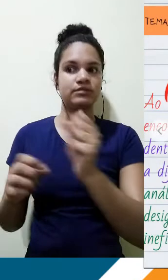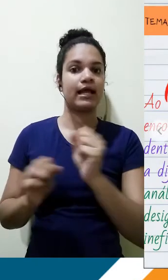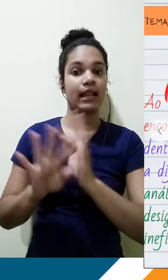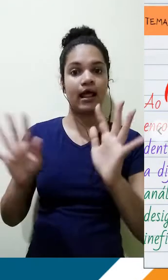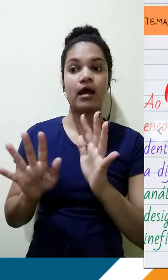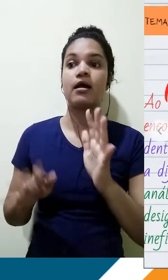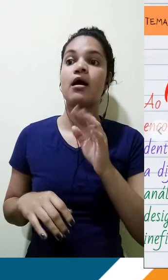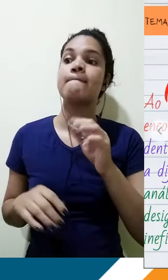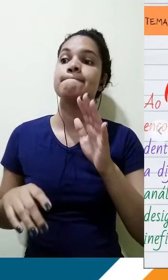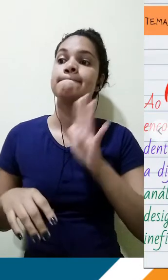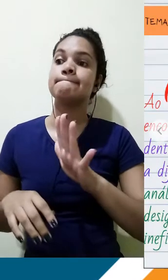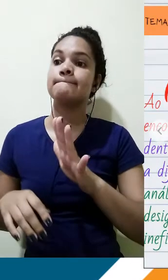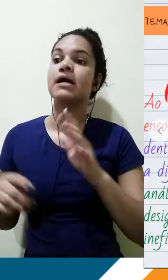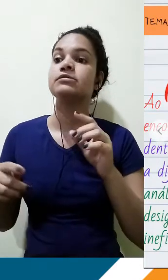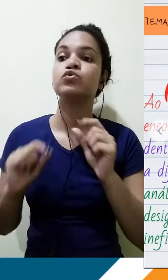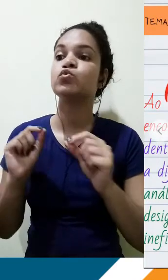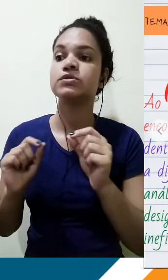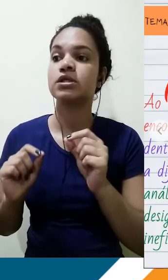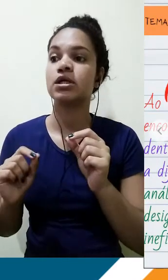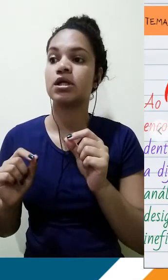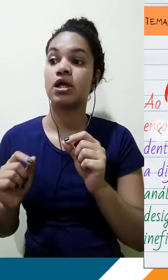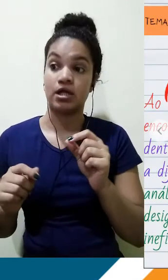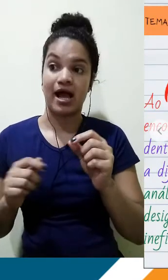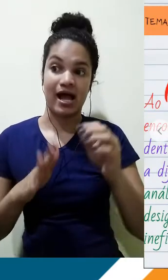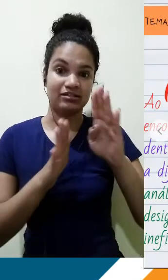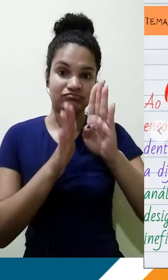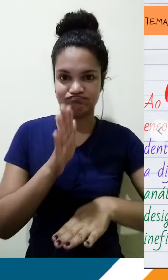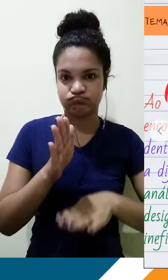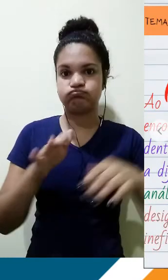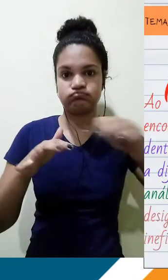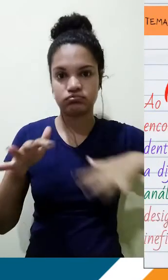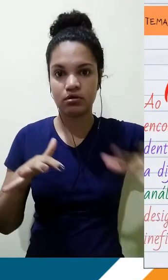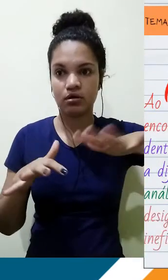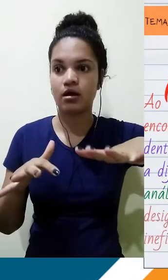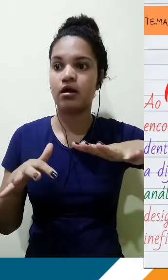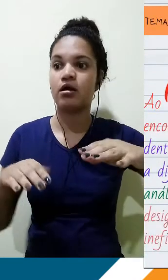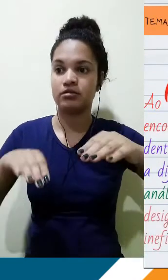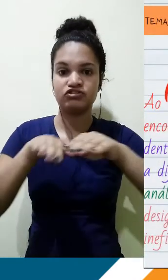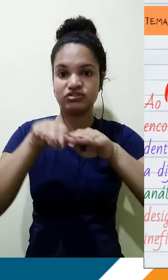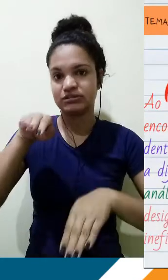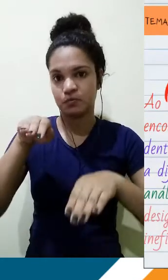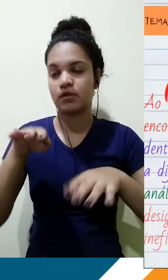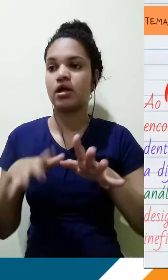a ineficácia estatal para resolver essa questão do acesso ao cinema. É um parágrafo digno de aplausos.